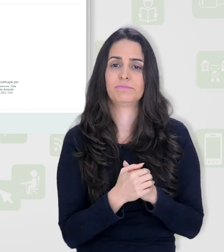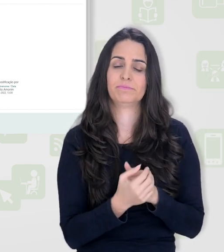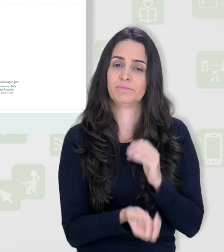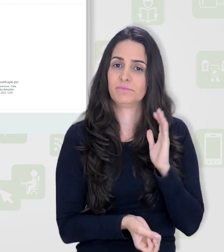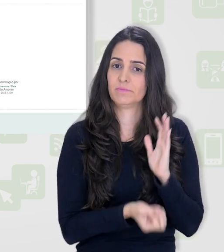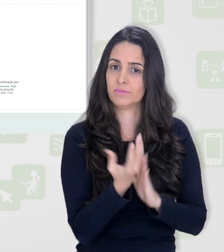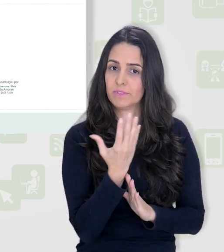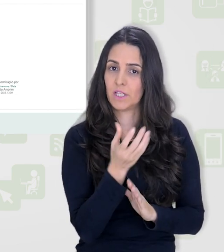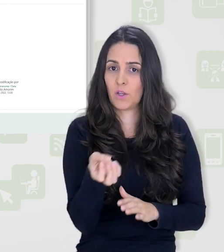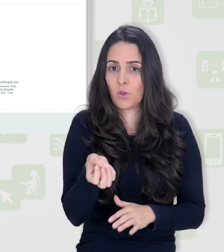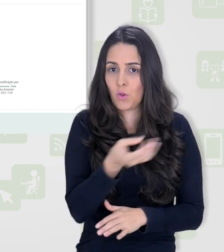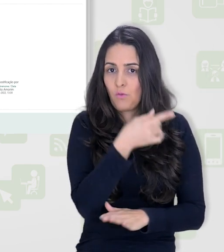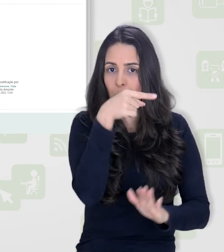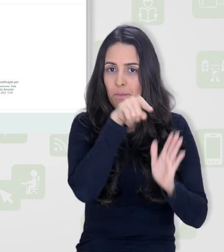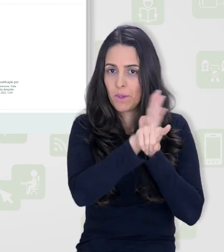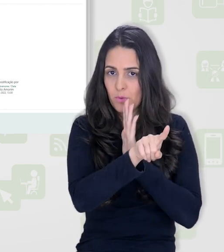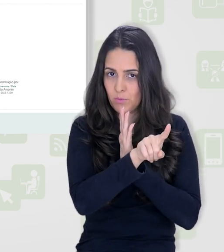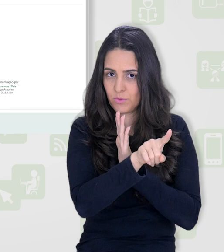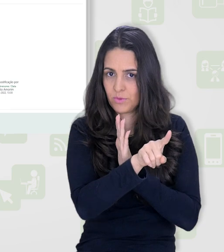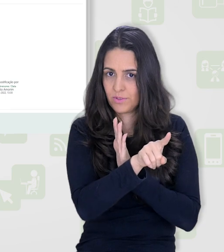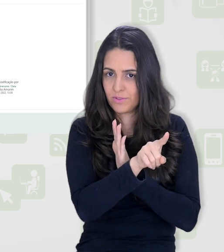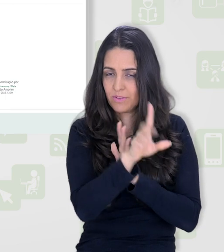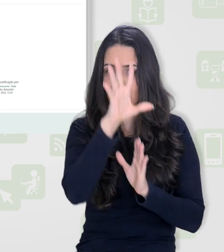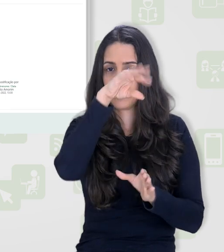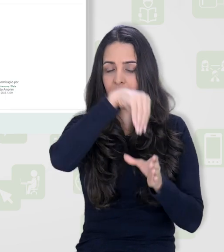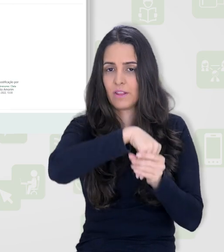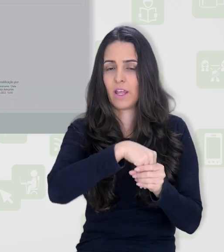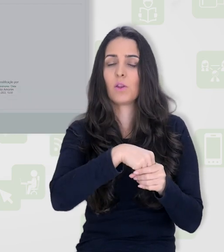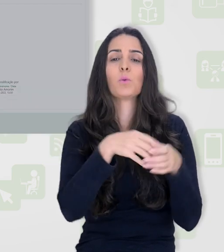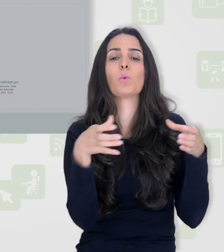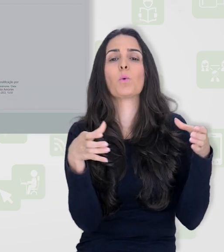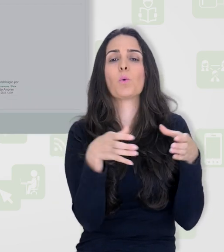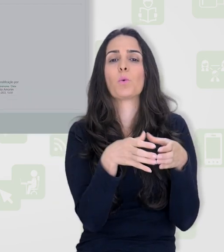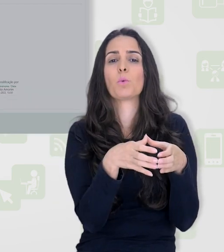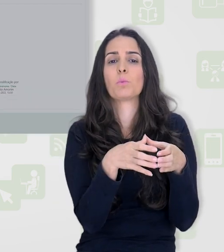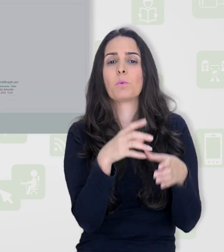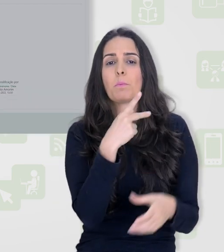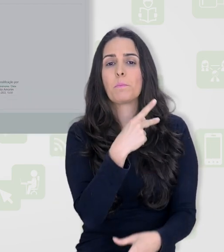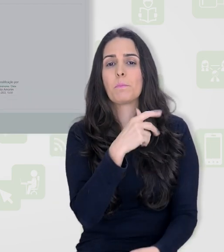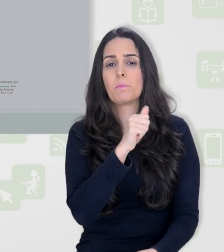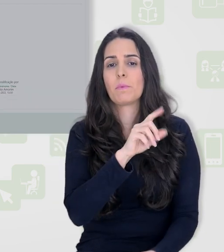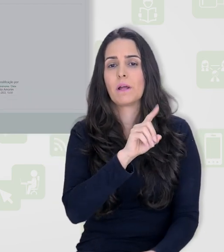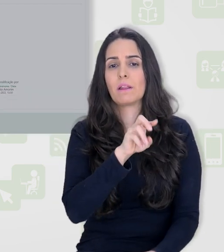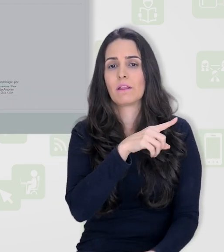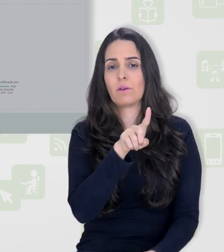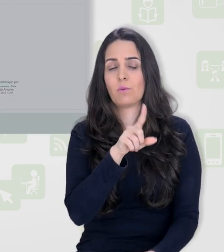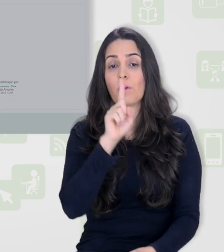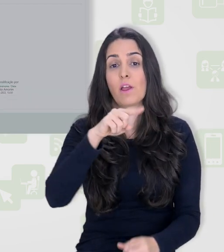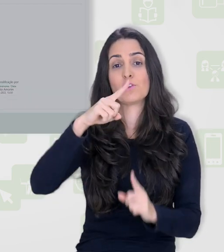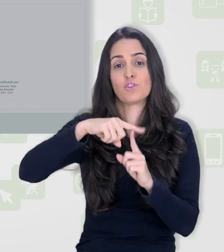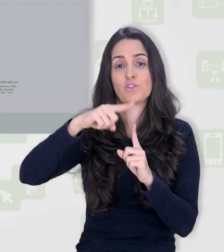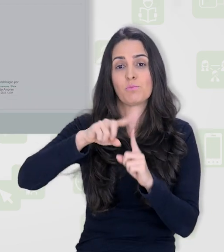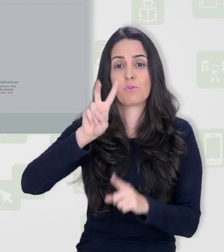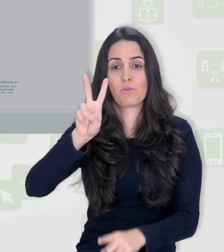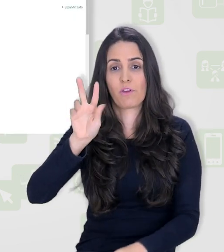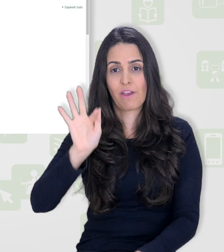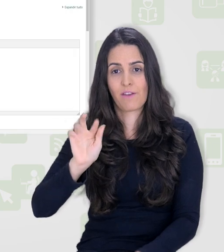criar aqui uma nova questão diretamente aqui na categoria padrão, verdadeiro ou falso.